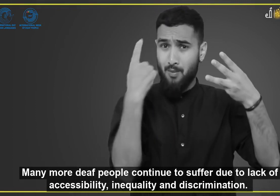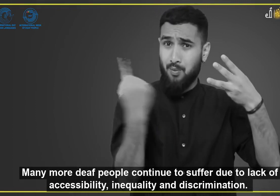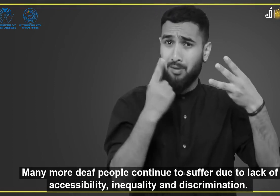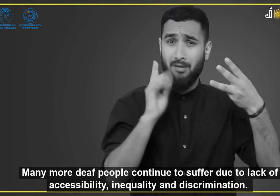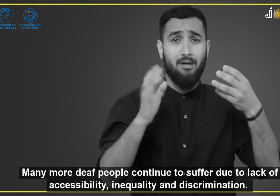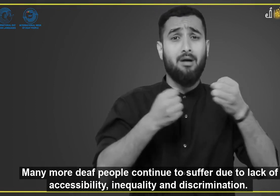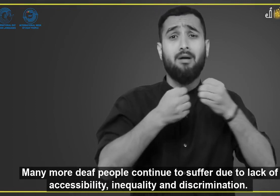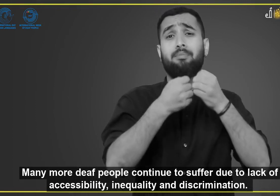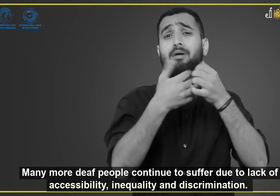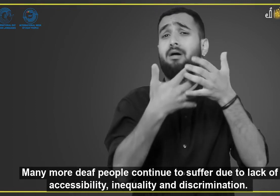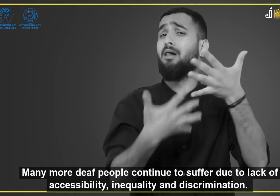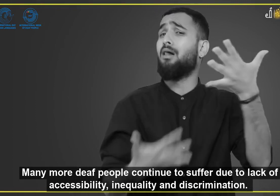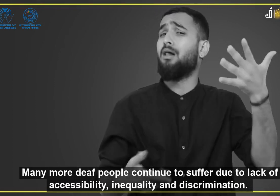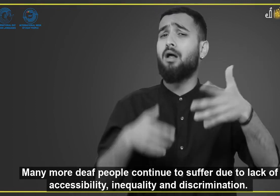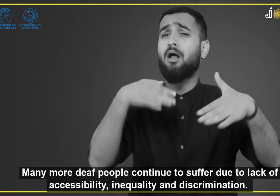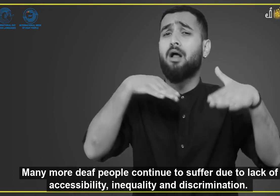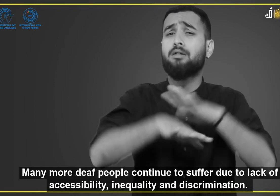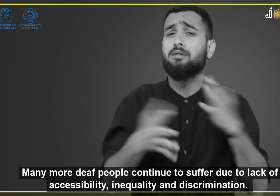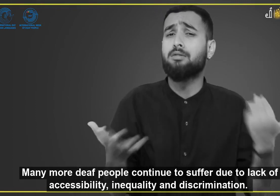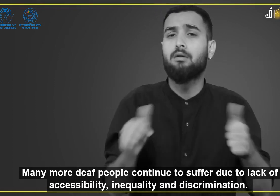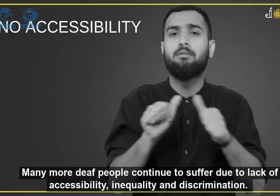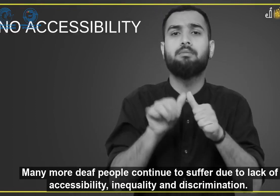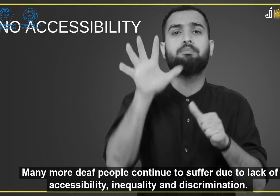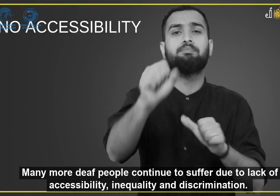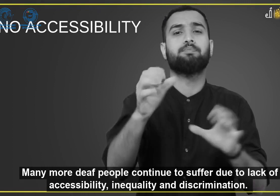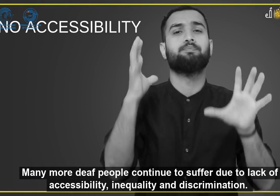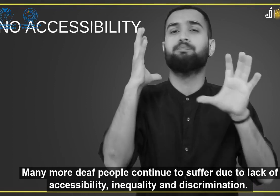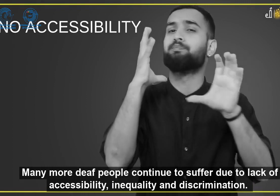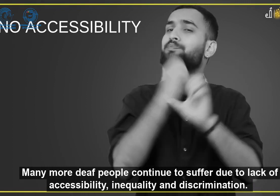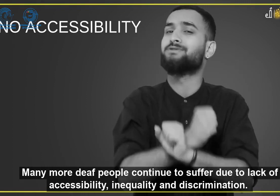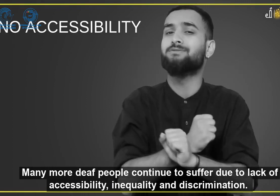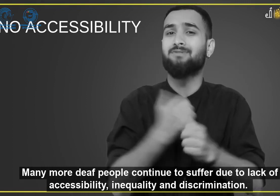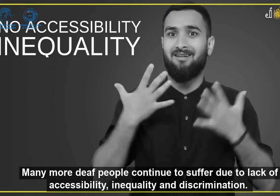लोगों को बहुत सारीarde का सामना करना पड़ता है, सो गमता नहीं मिलती,